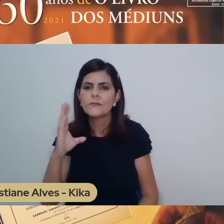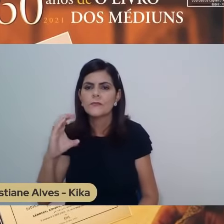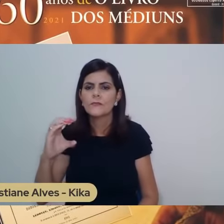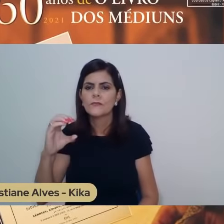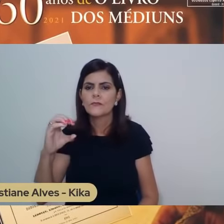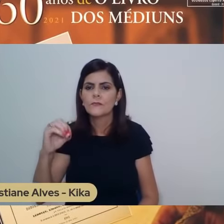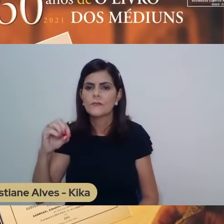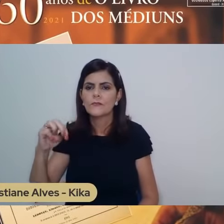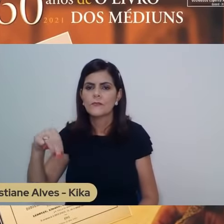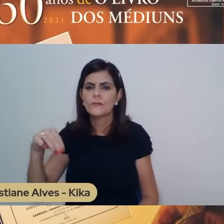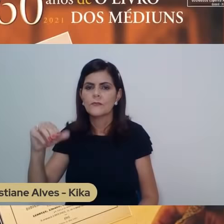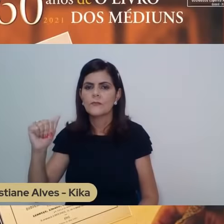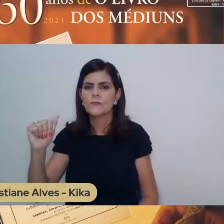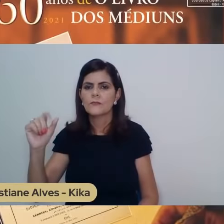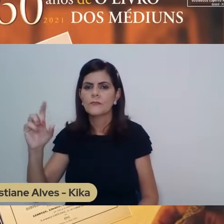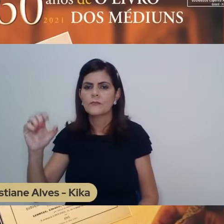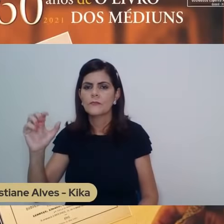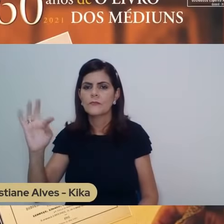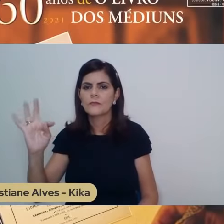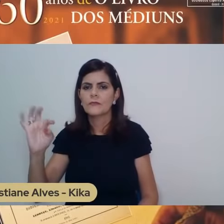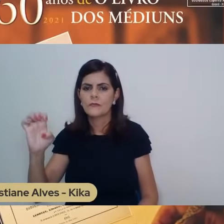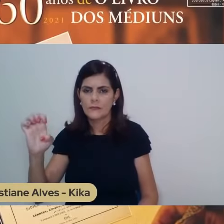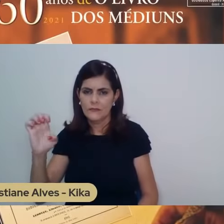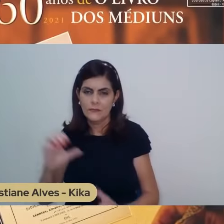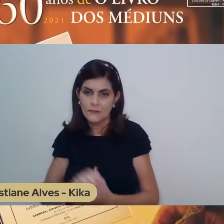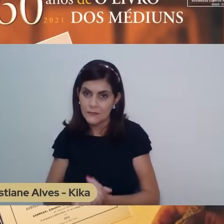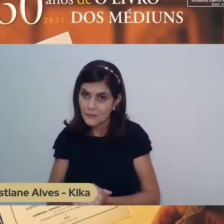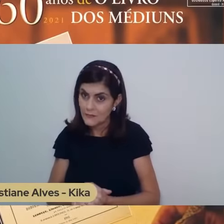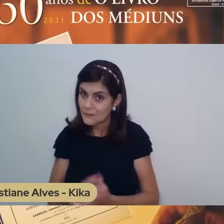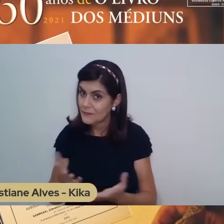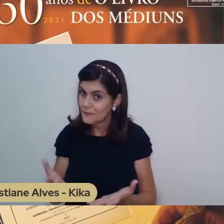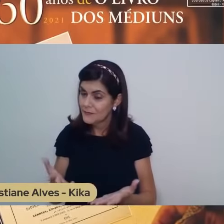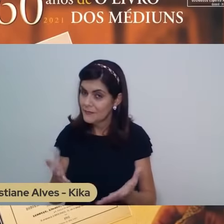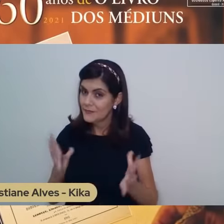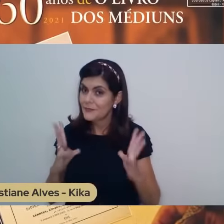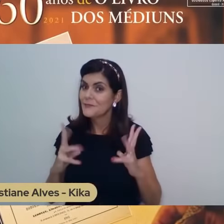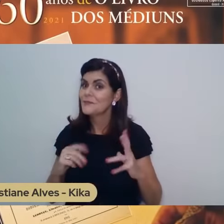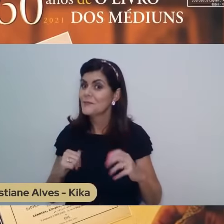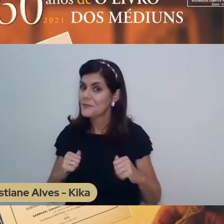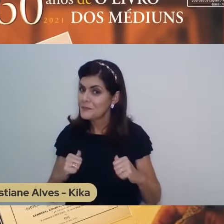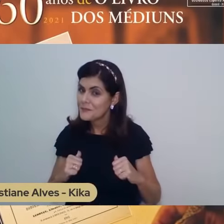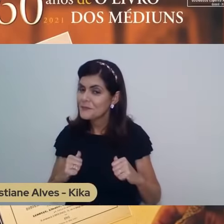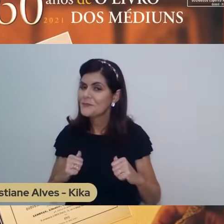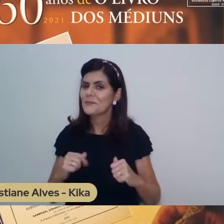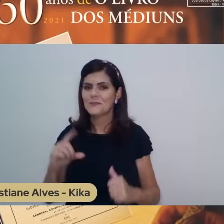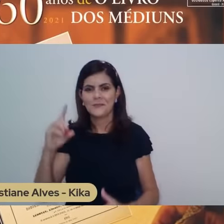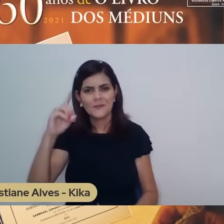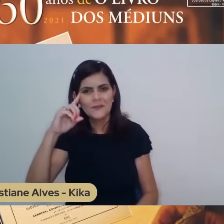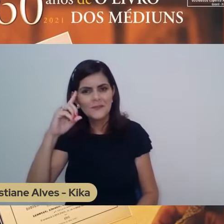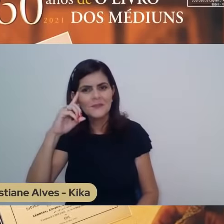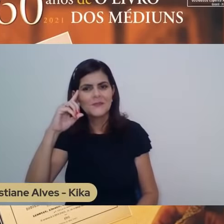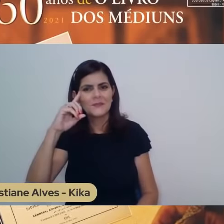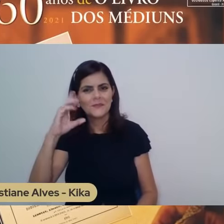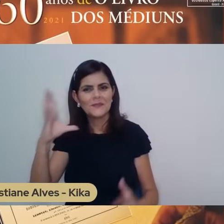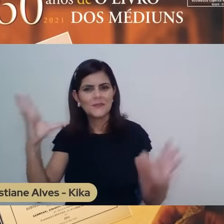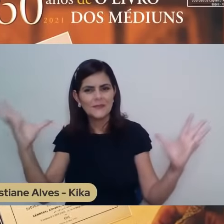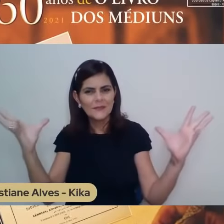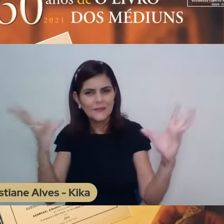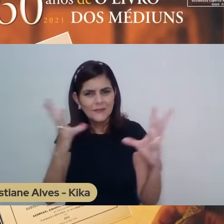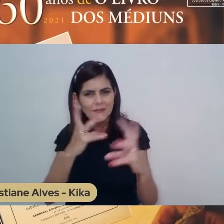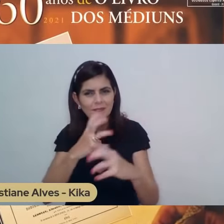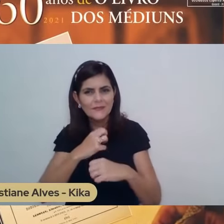para o qual todos somos convidados uma vez que acolhemos a mensagem do Evangelho.